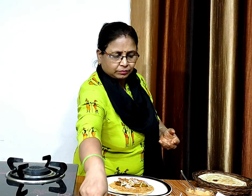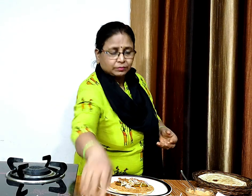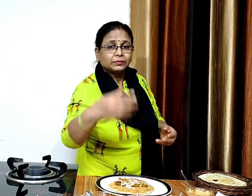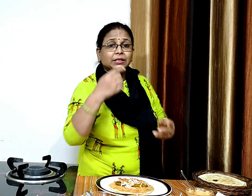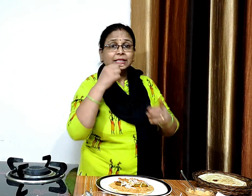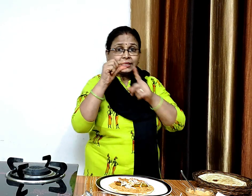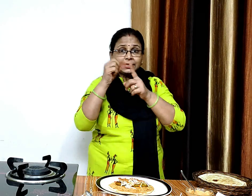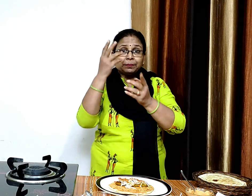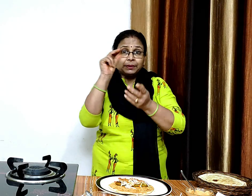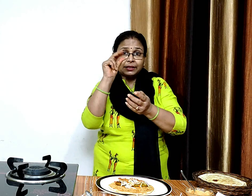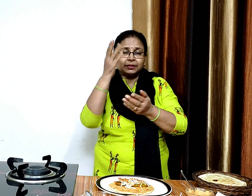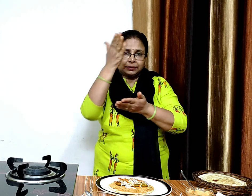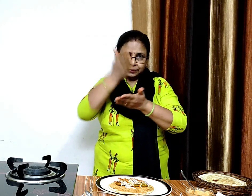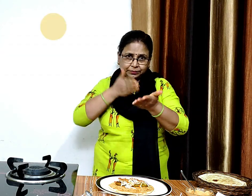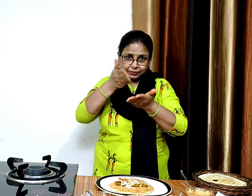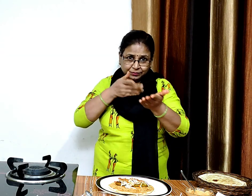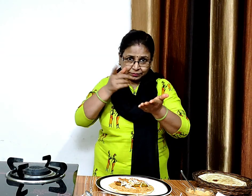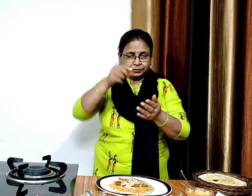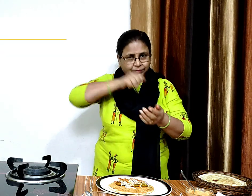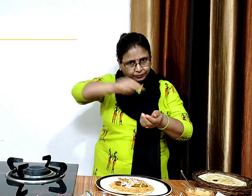अब इस पर थोड़ा सा परीट किसकर डालेंगे